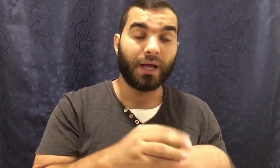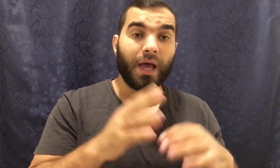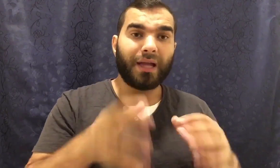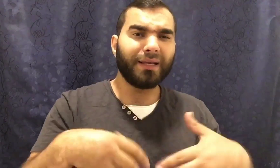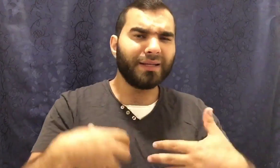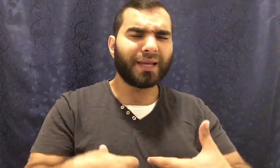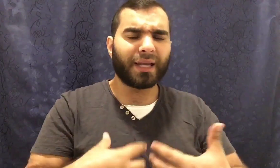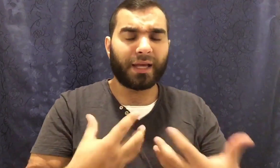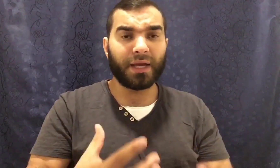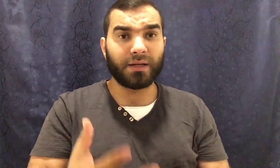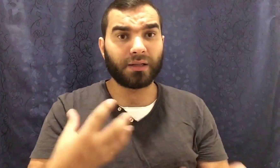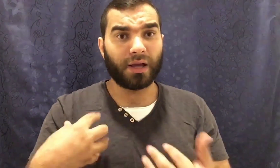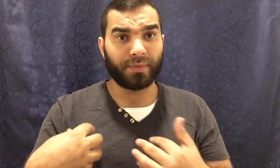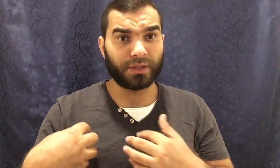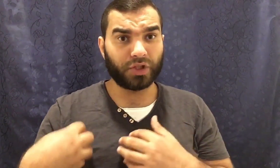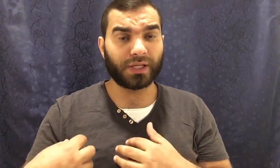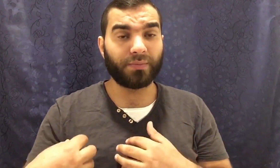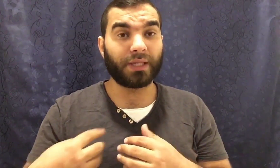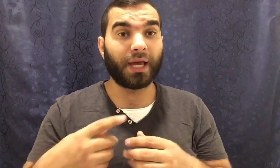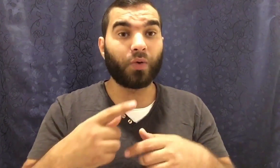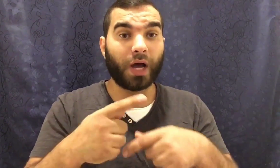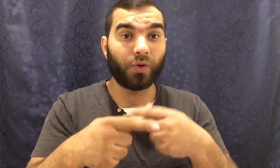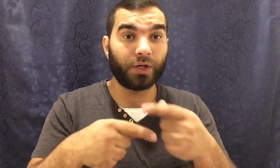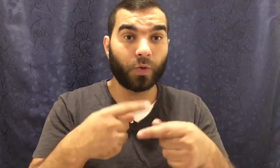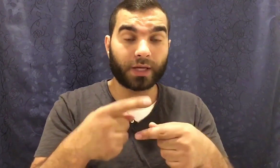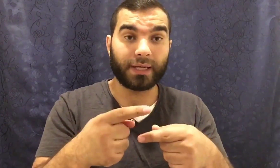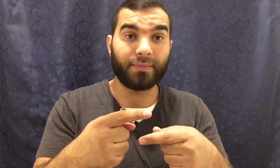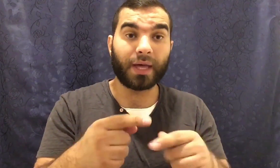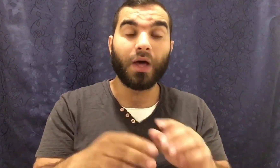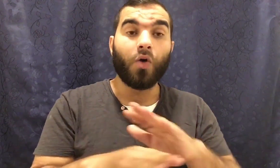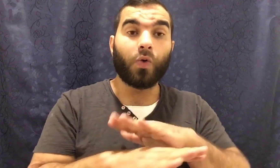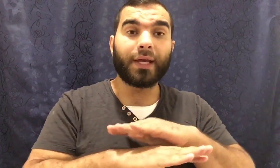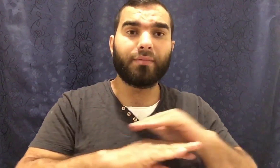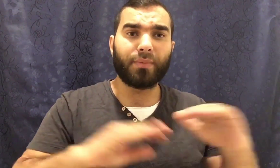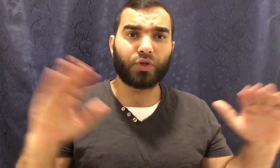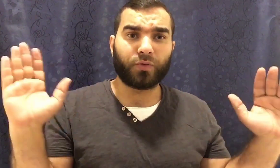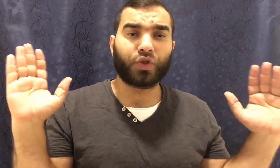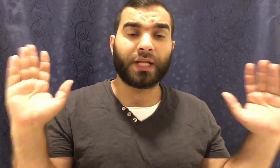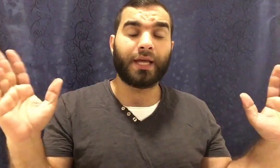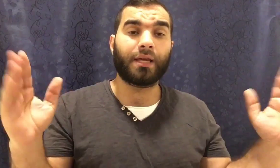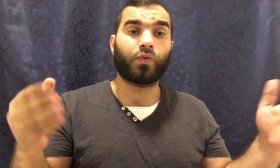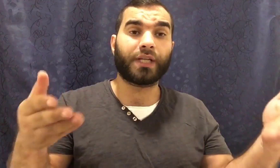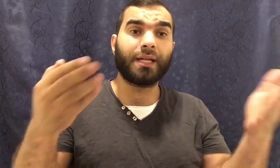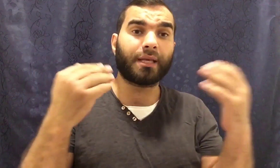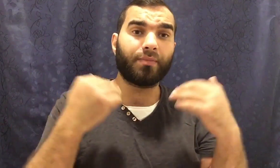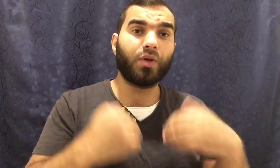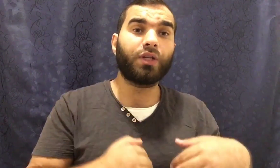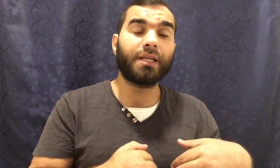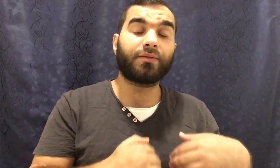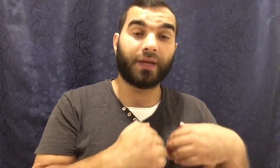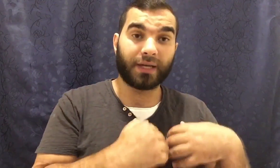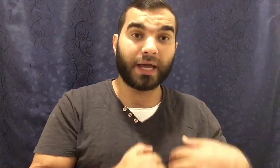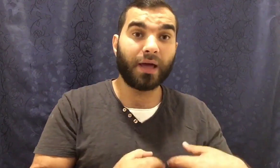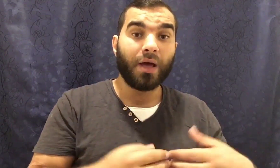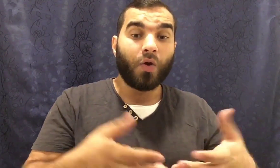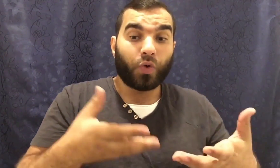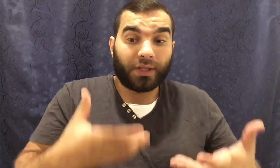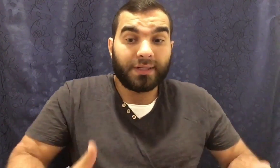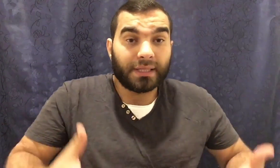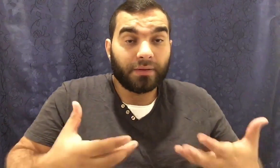الجن ده كان احيانا يطلع من الجسد بتاعها ويحاول ان هو يكلمها ولكن ما بتشوفوش نهائيا وساعات كان بيجلس في حجرها وتحس ان